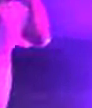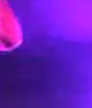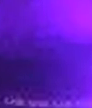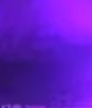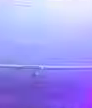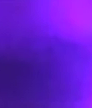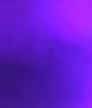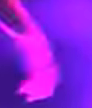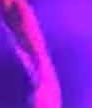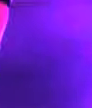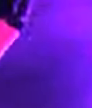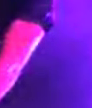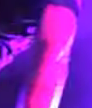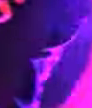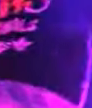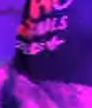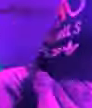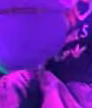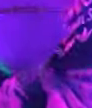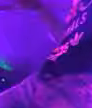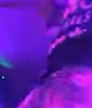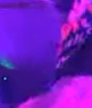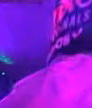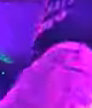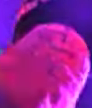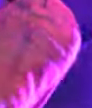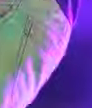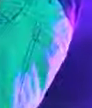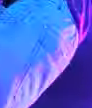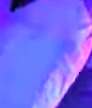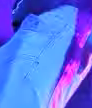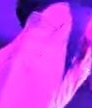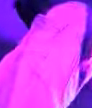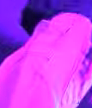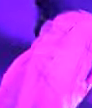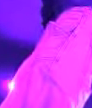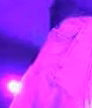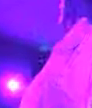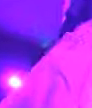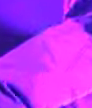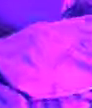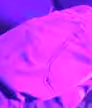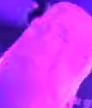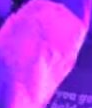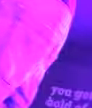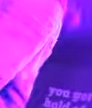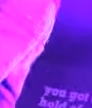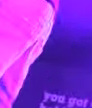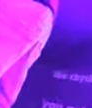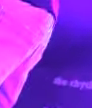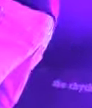Ainda no palco, o Homem canta e Sign Mark sinaliza. A plateia balança os braços para o alto.